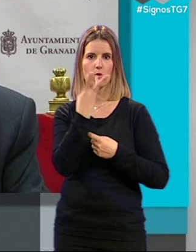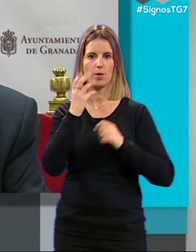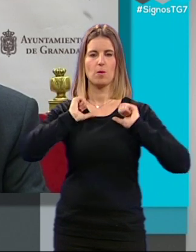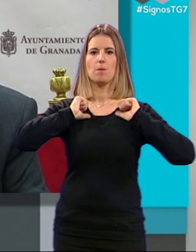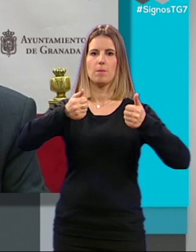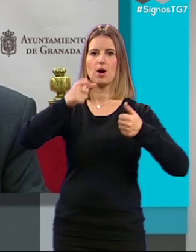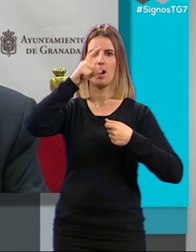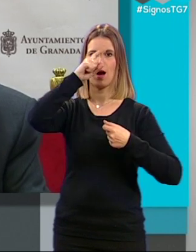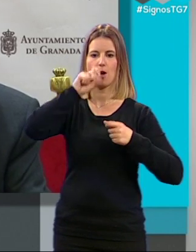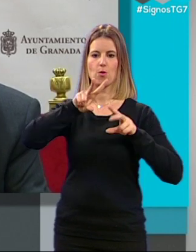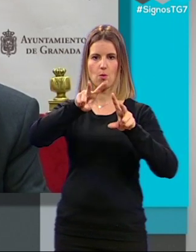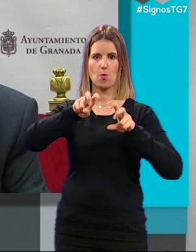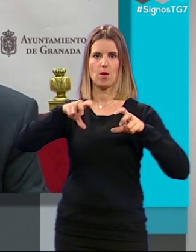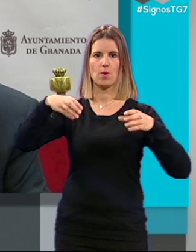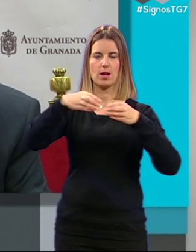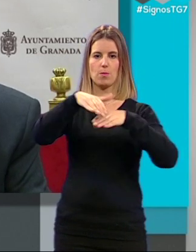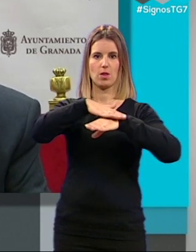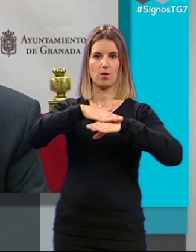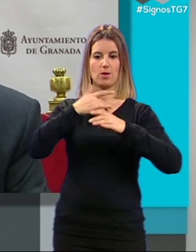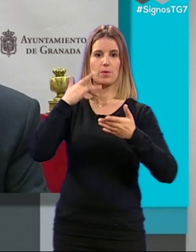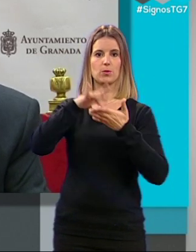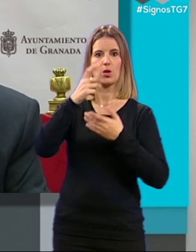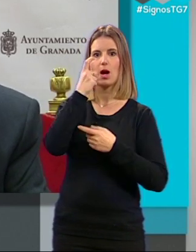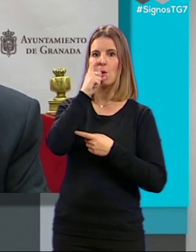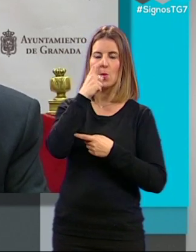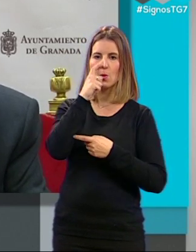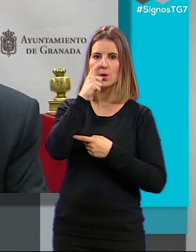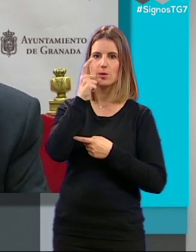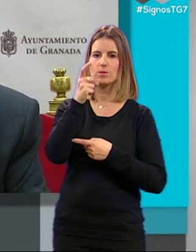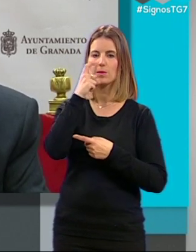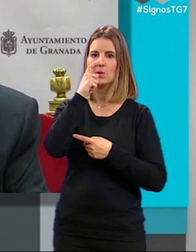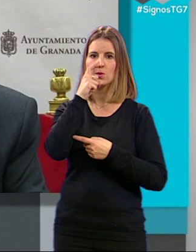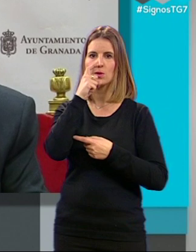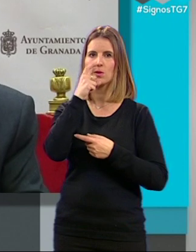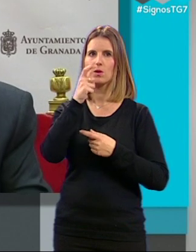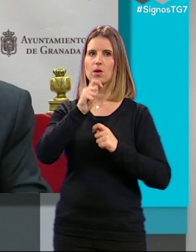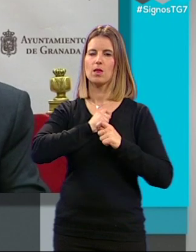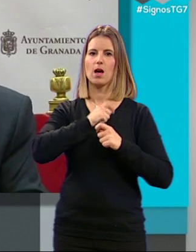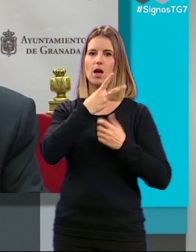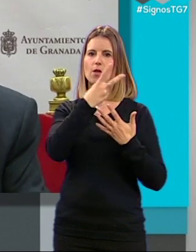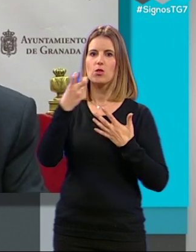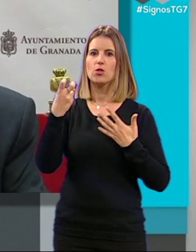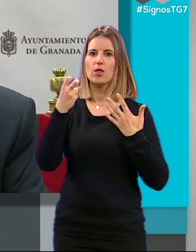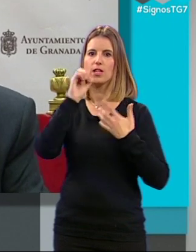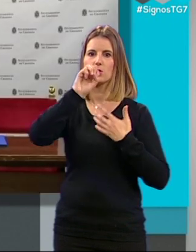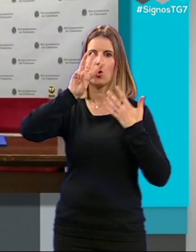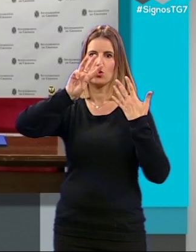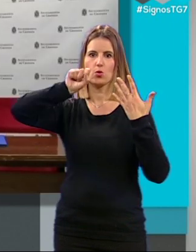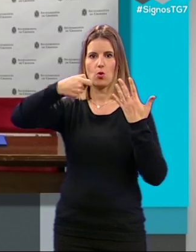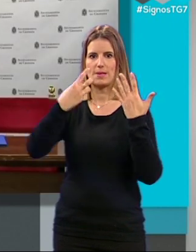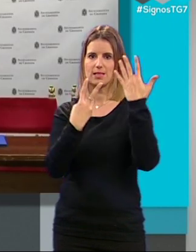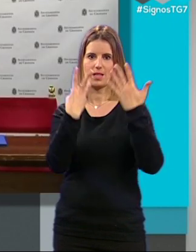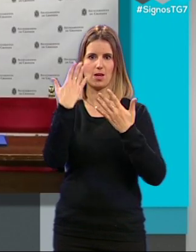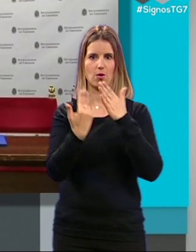año, el nuevo equipo de Gobierno, que fue la de junio, que nos lo habían dejado en 208,75 días.